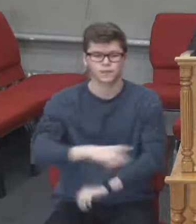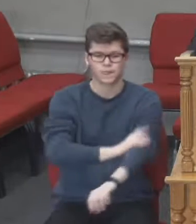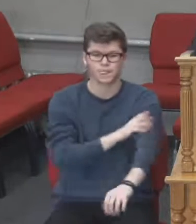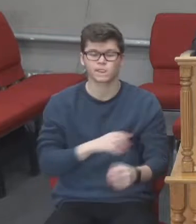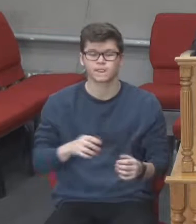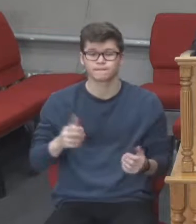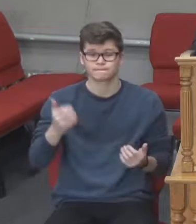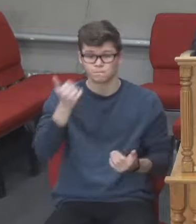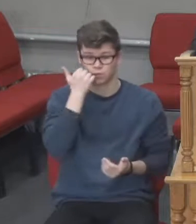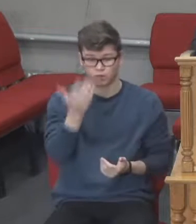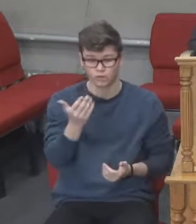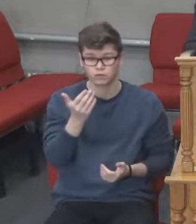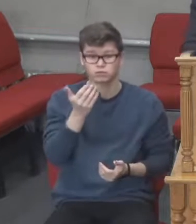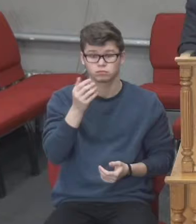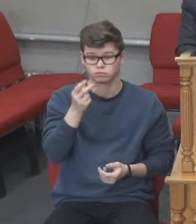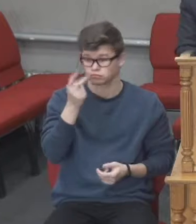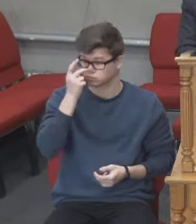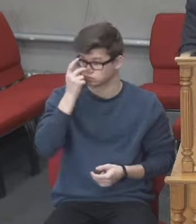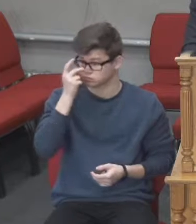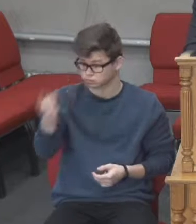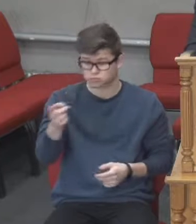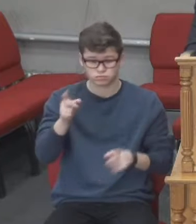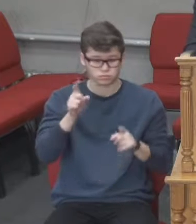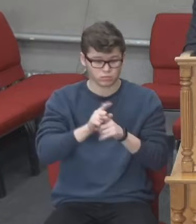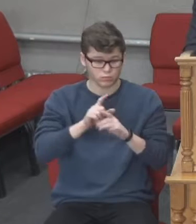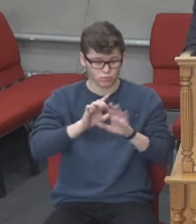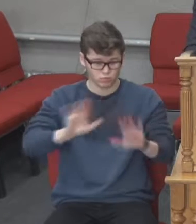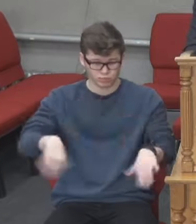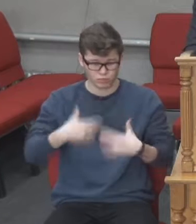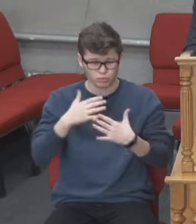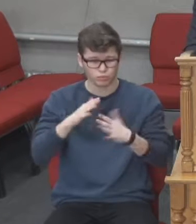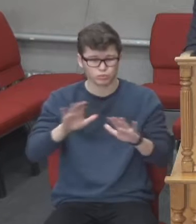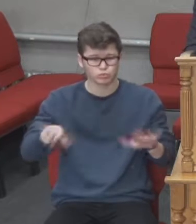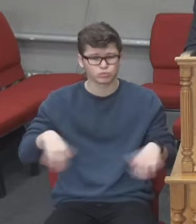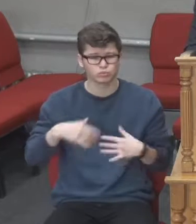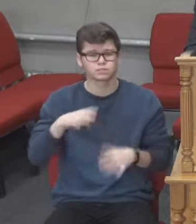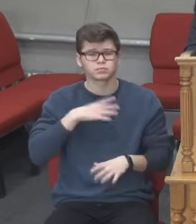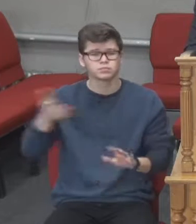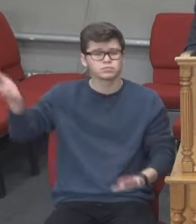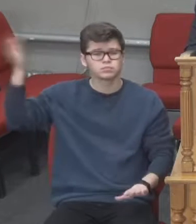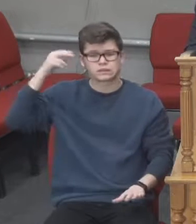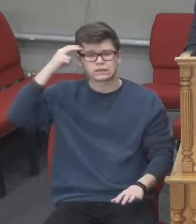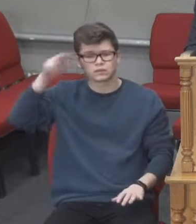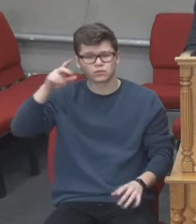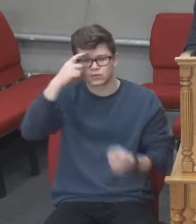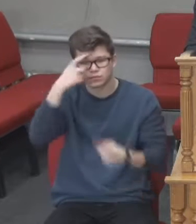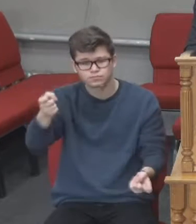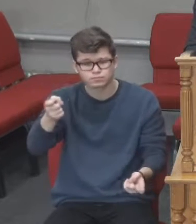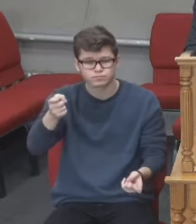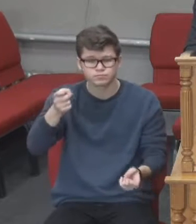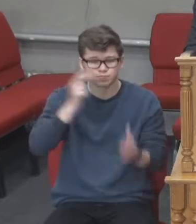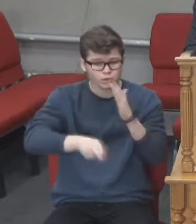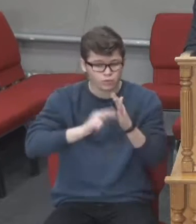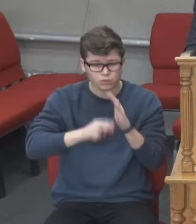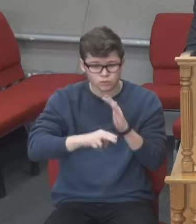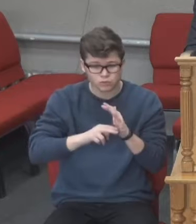Тож, коли ви побачите ту гедоту спустошення, що про неї звіщав був пророк Даниїл на місці